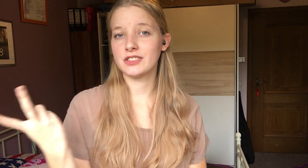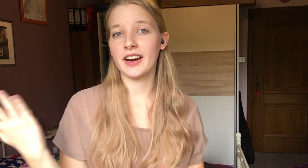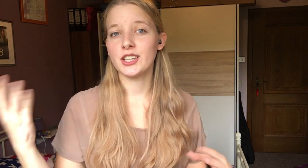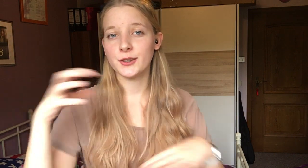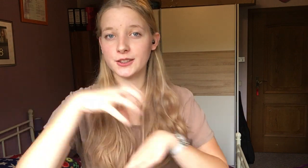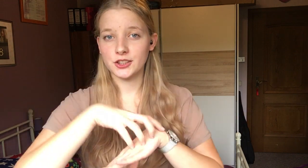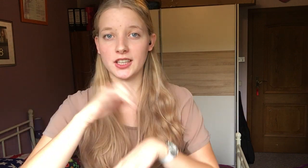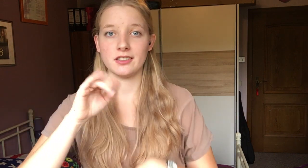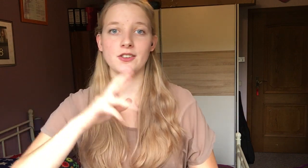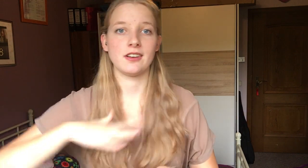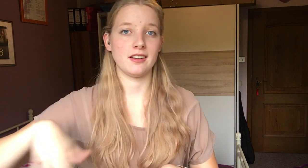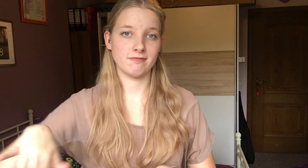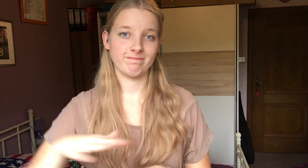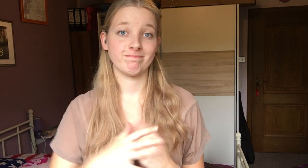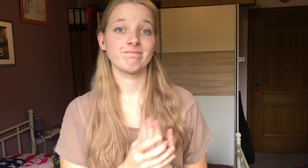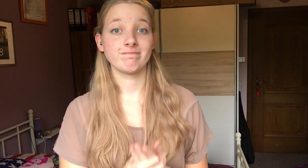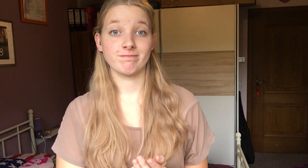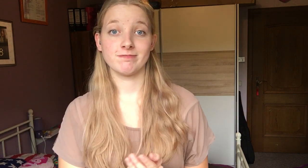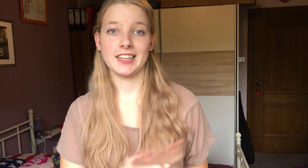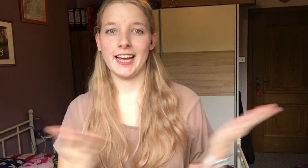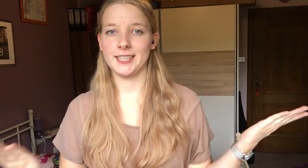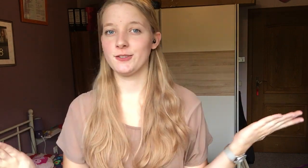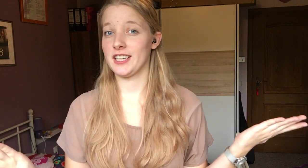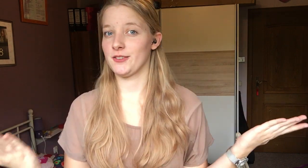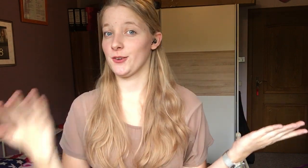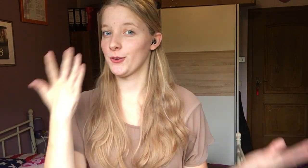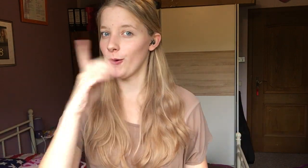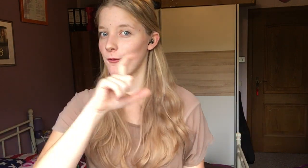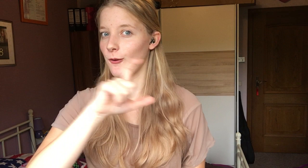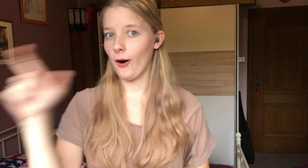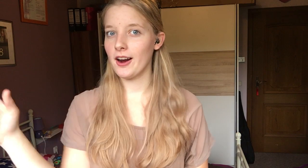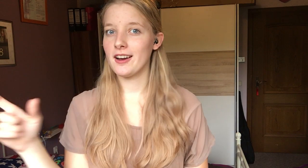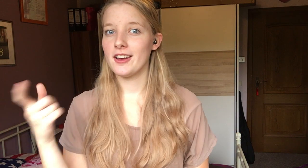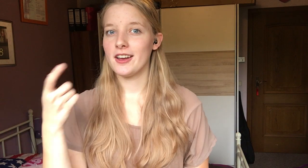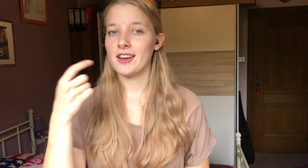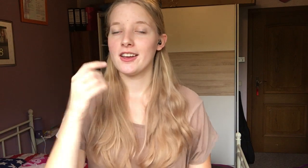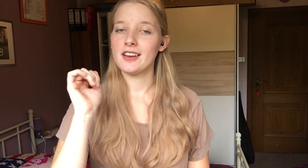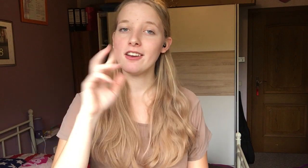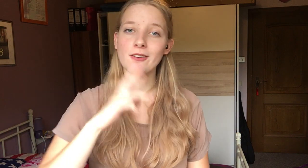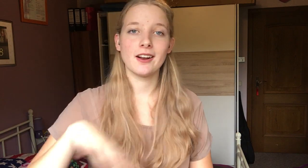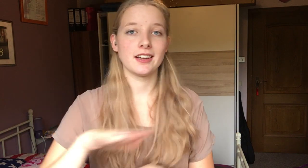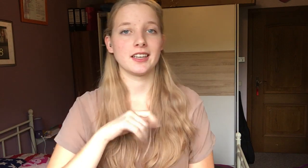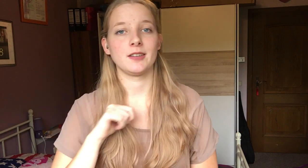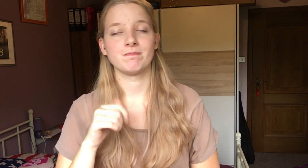die zweitgrößte Stadt in Irland, also werde ich fünf Wochen in Irland leben.